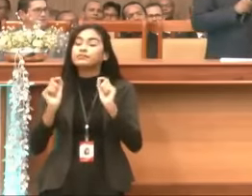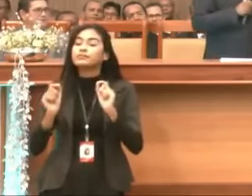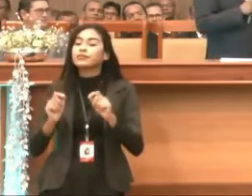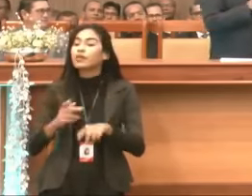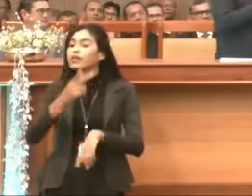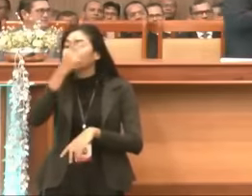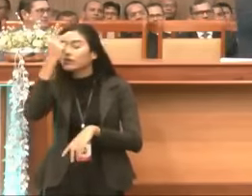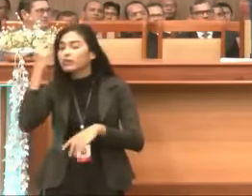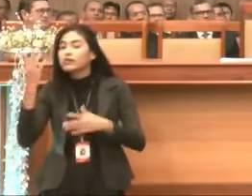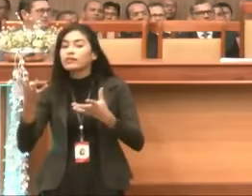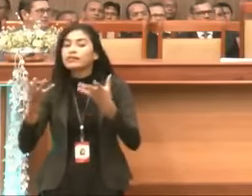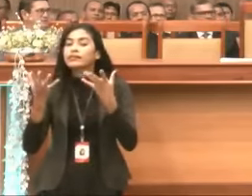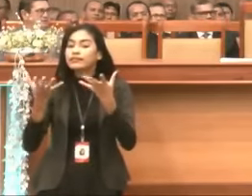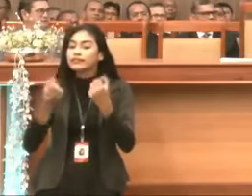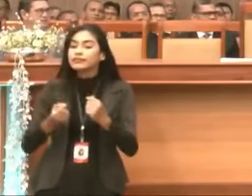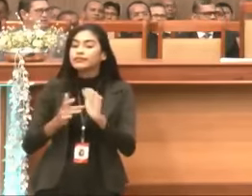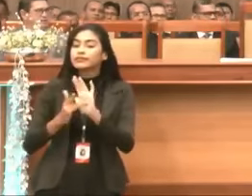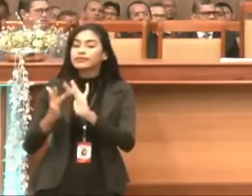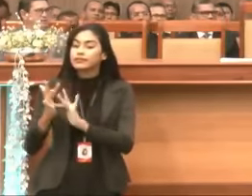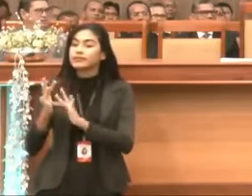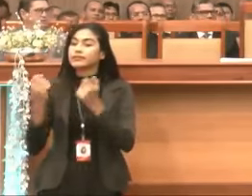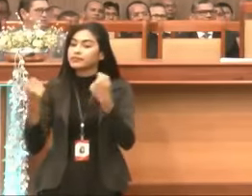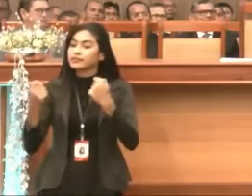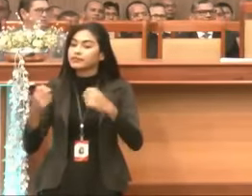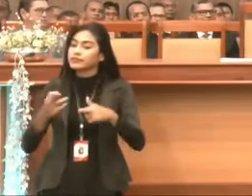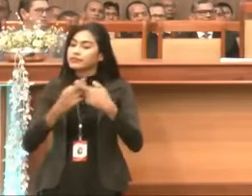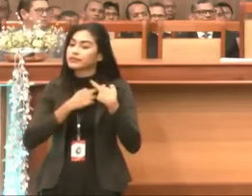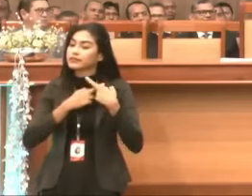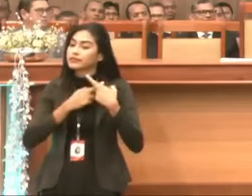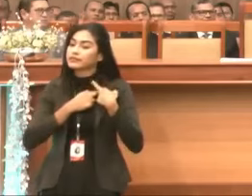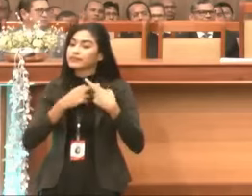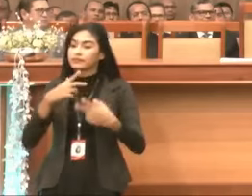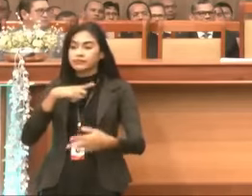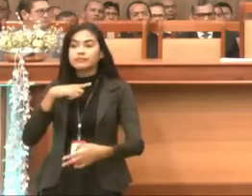Eita, eita, rapaz, pronto, acabou contigo agora religioso.